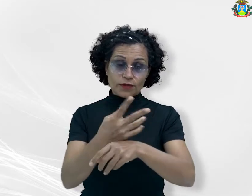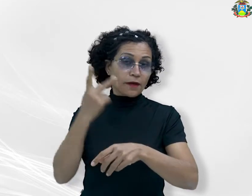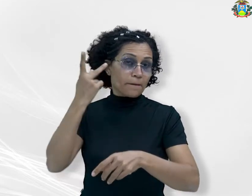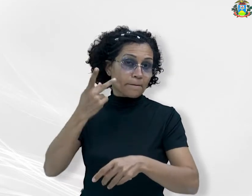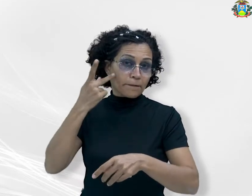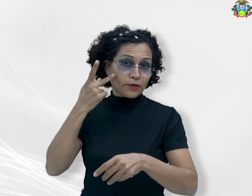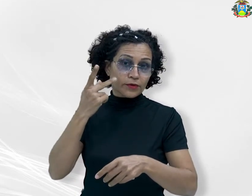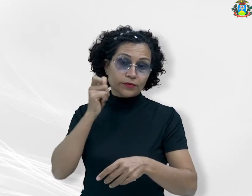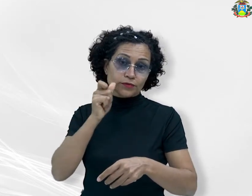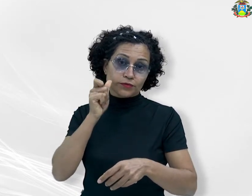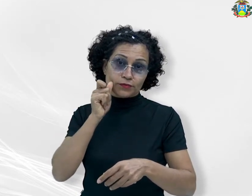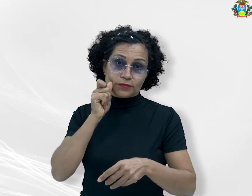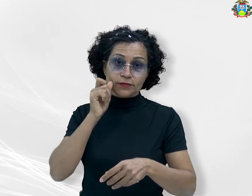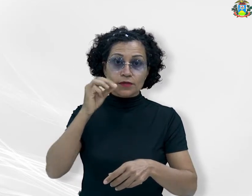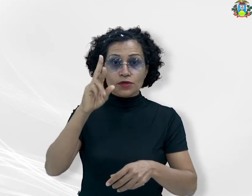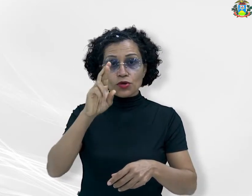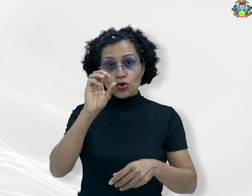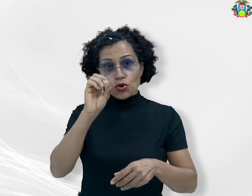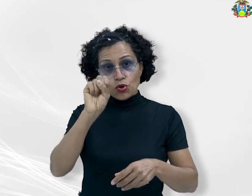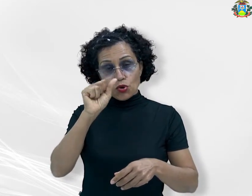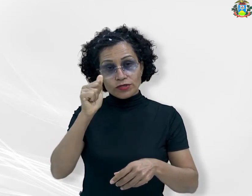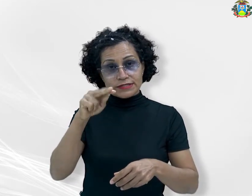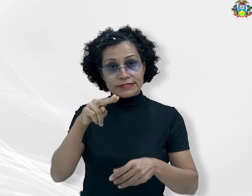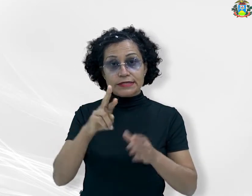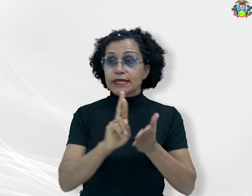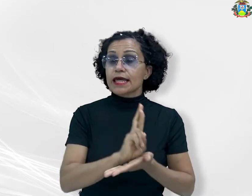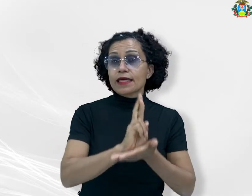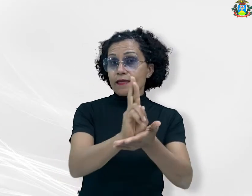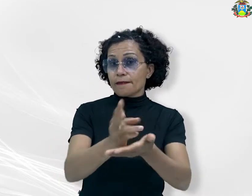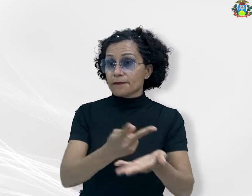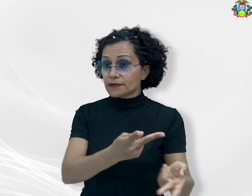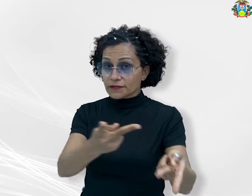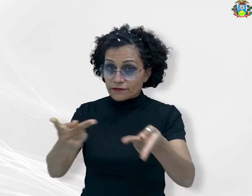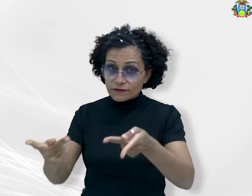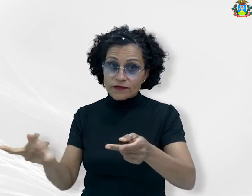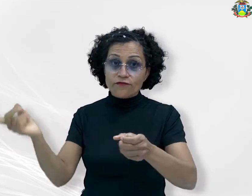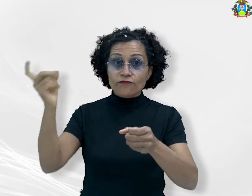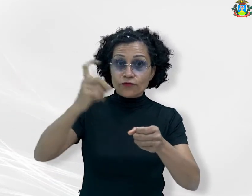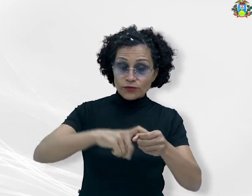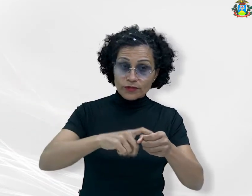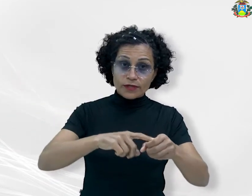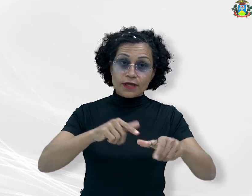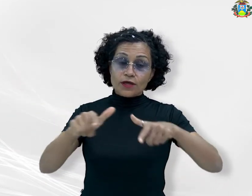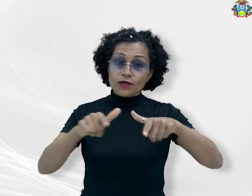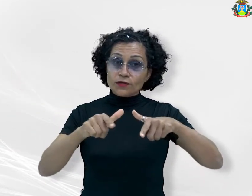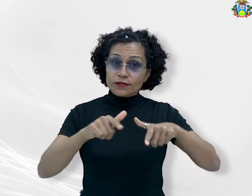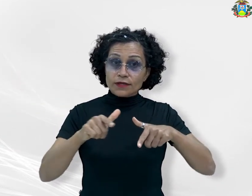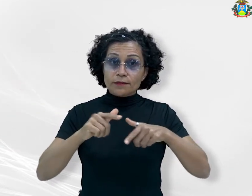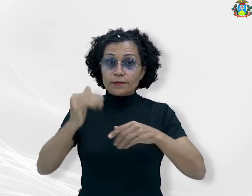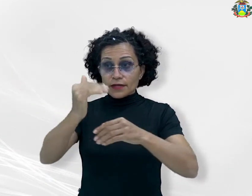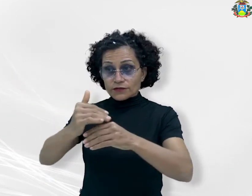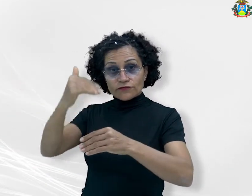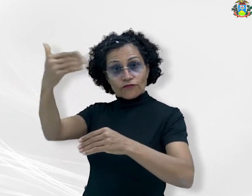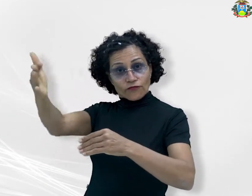Justiça Rosana Marra, essa visita representa a retomada das atividades externas e do projeto Ouvidoria Itinerante,